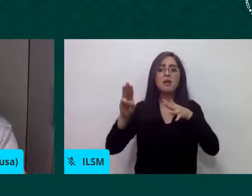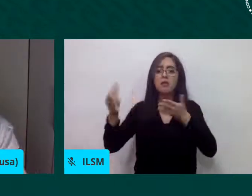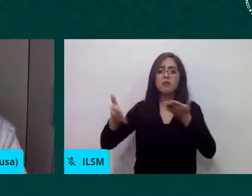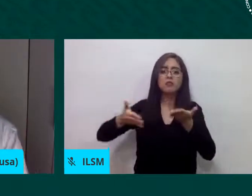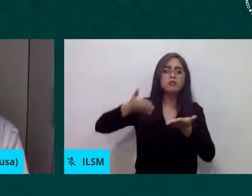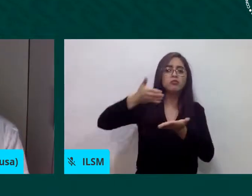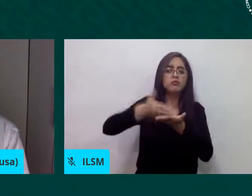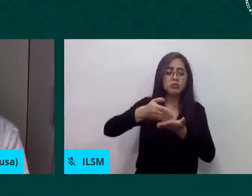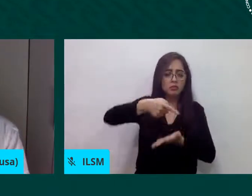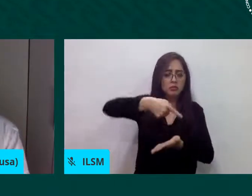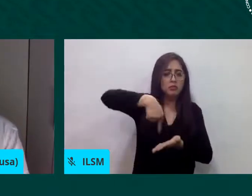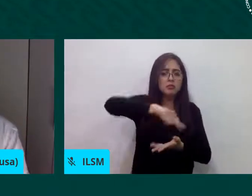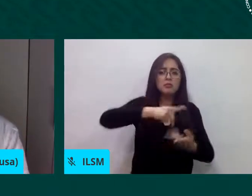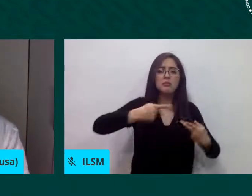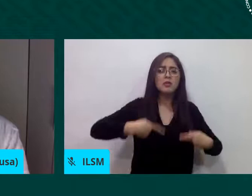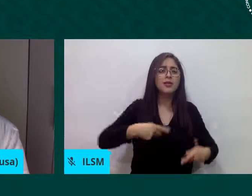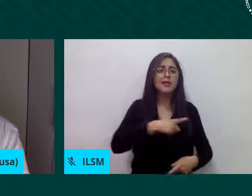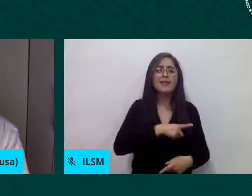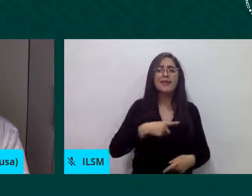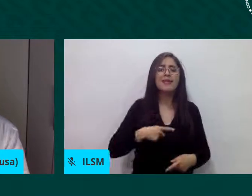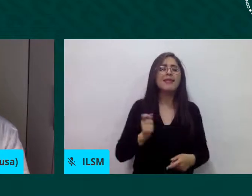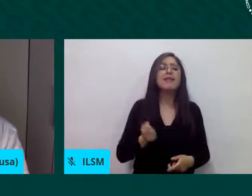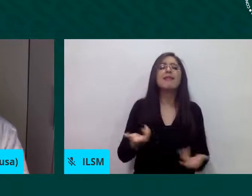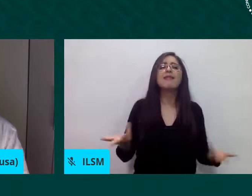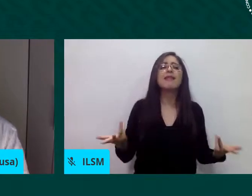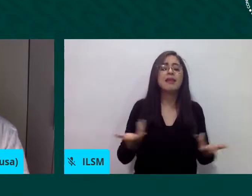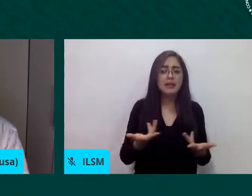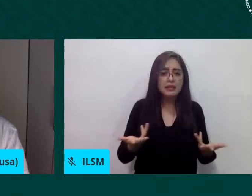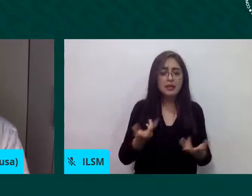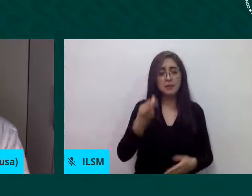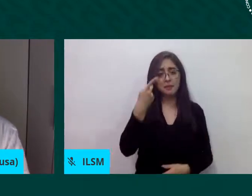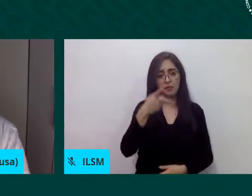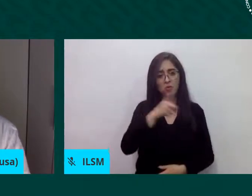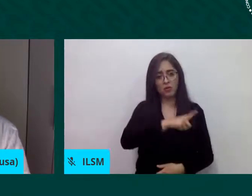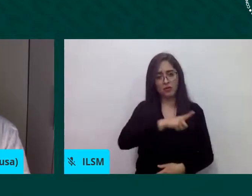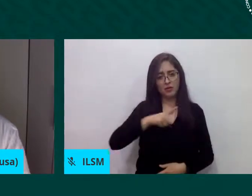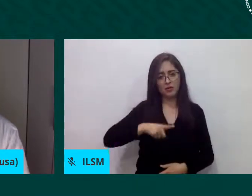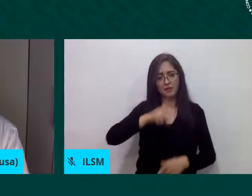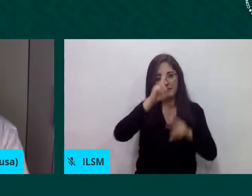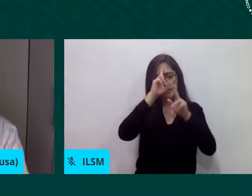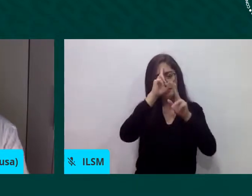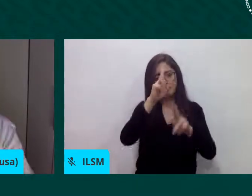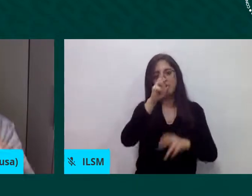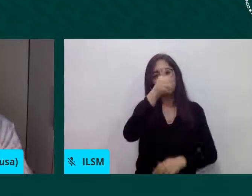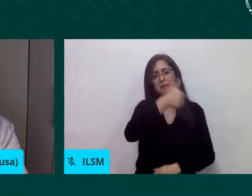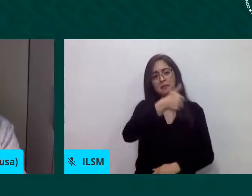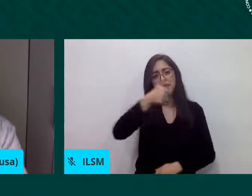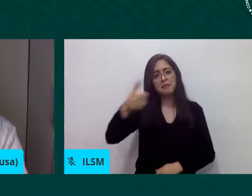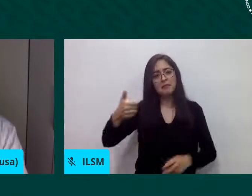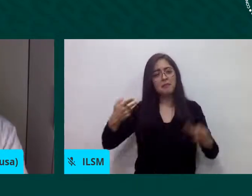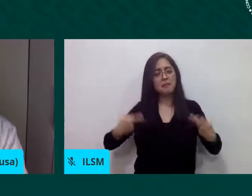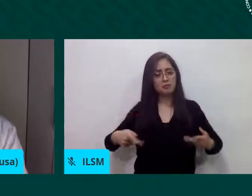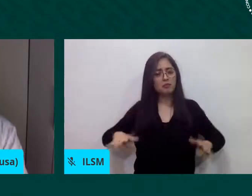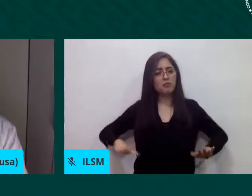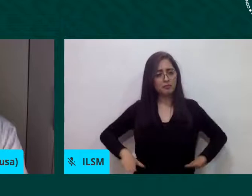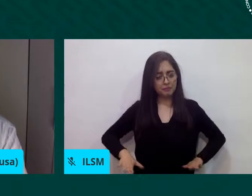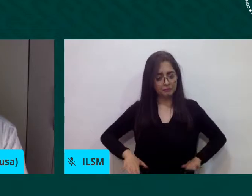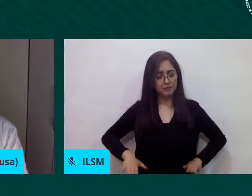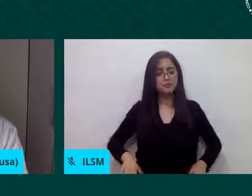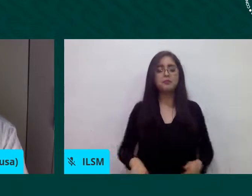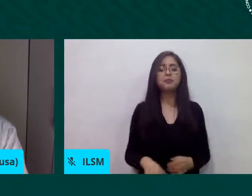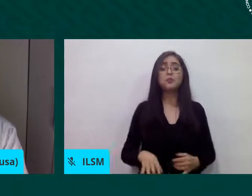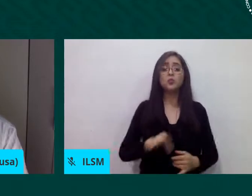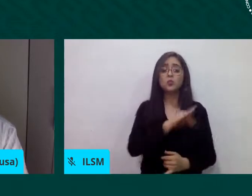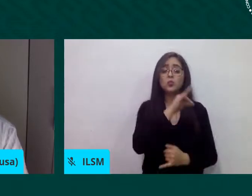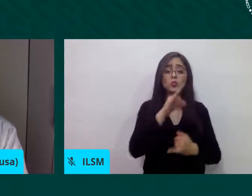respetando los los directos de cada persona y última cosa estoy hablando con un público de latinoamérica